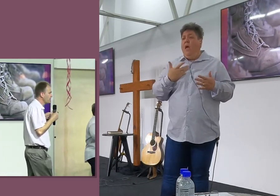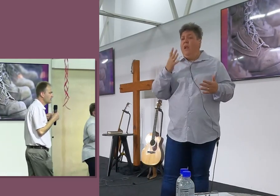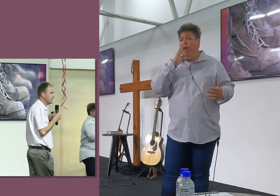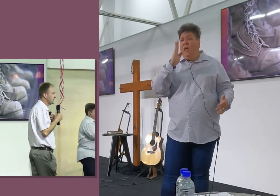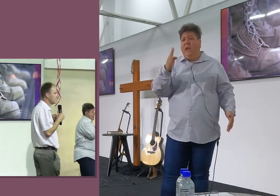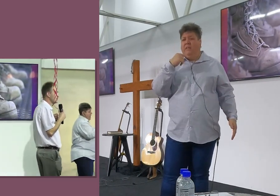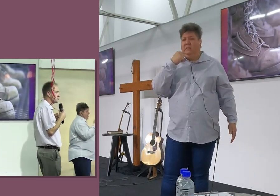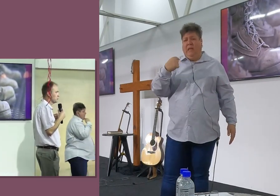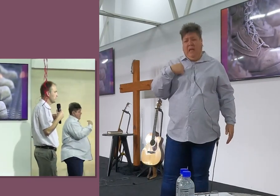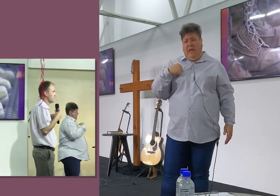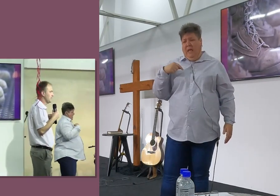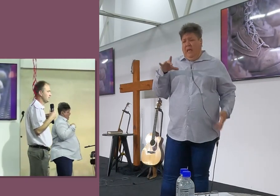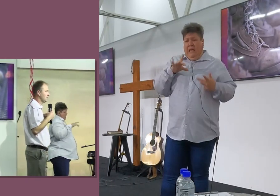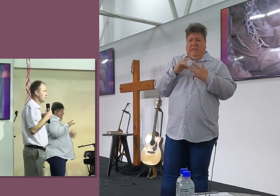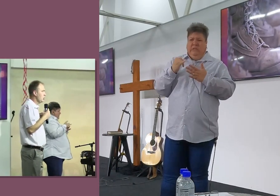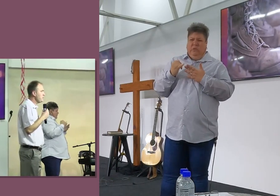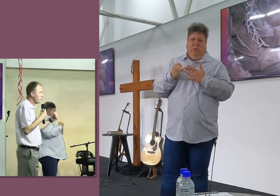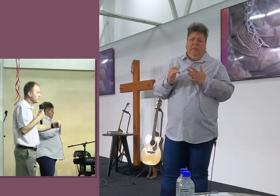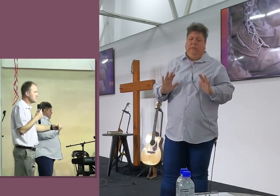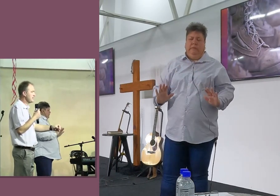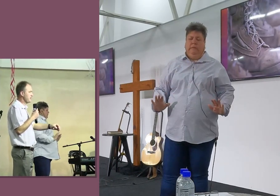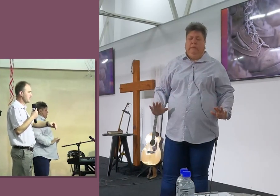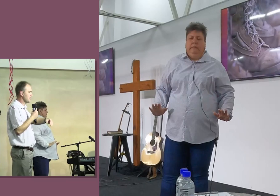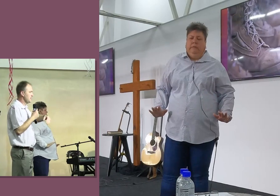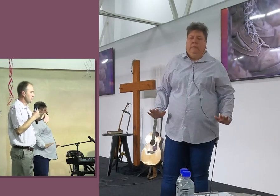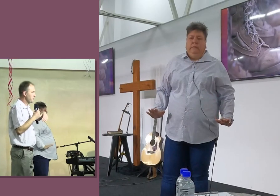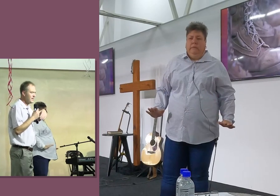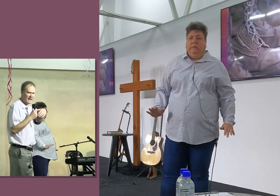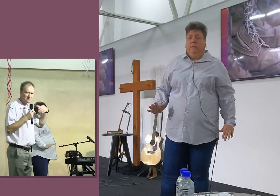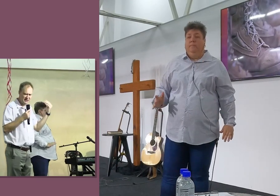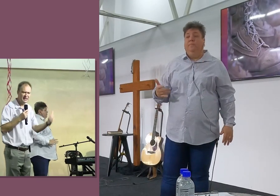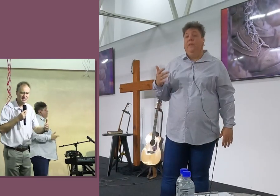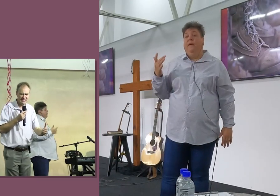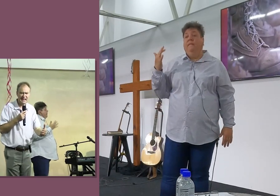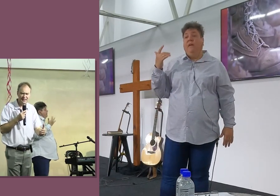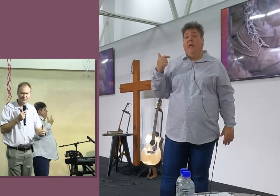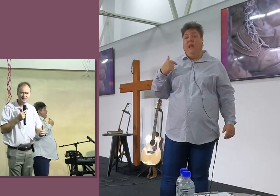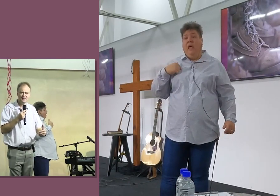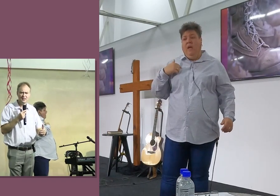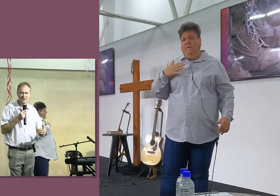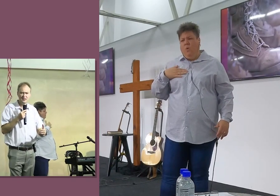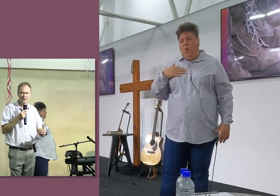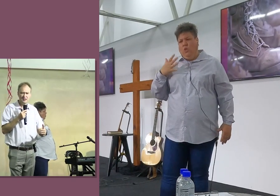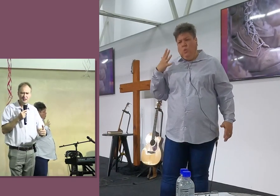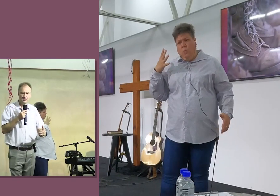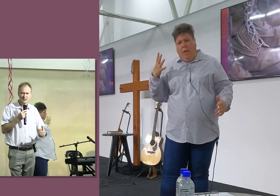Ek verlang nie terug na zonde nie, Om die waarheid te sê, Wanneer ek, Wanneer ek betekker strykel,